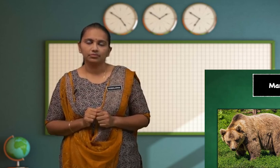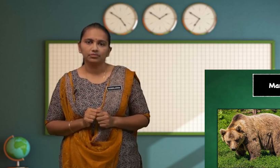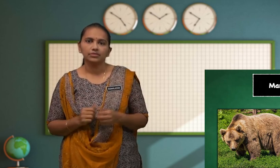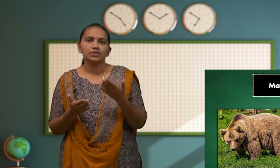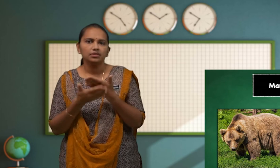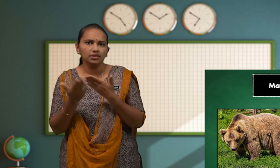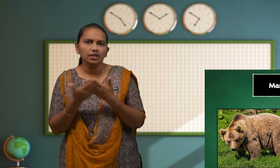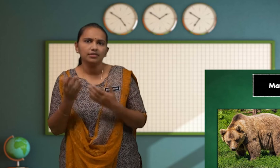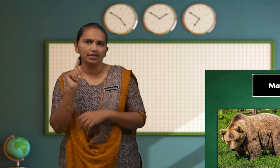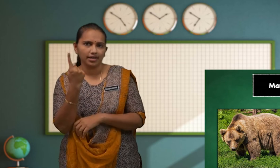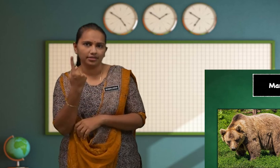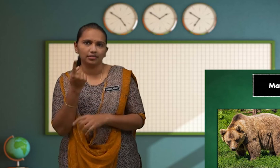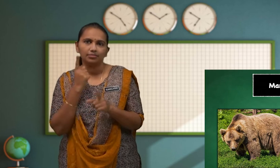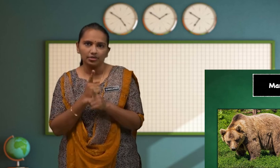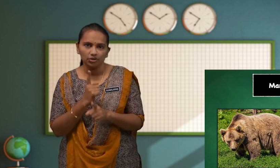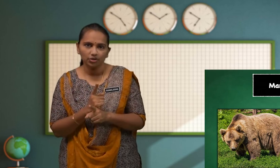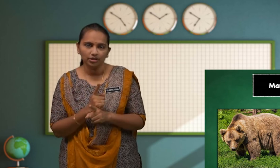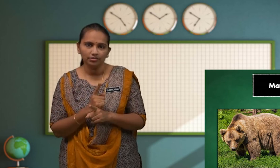Senang Sahaja Betul?